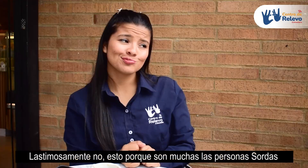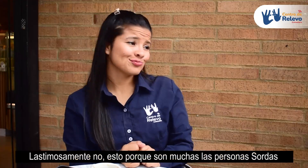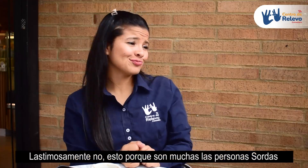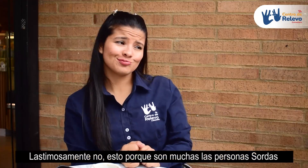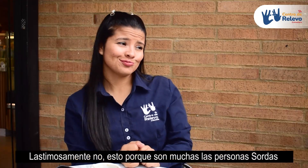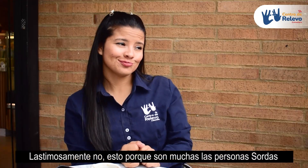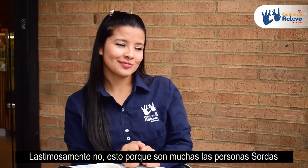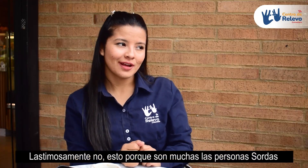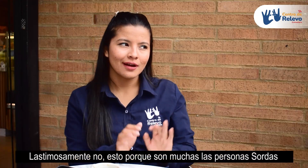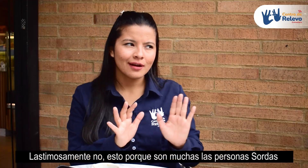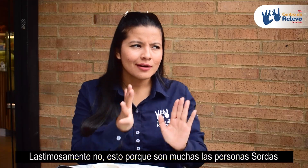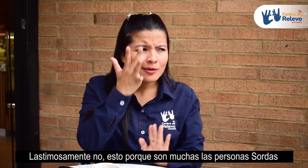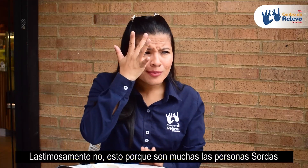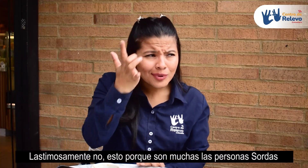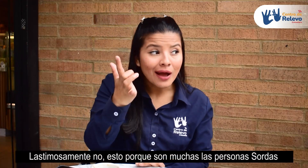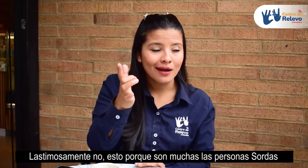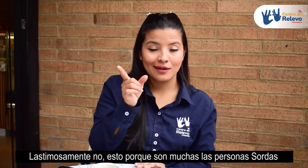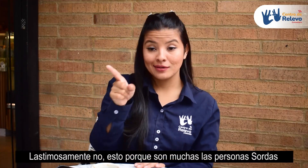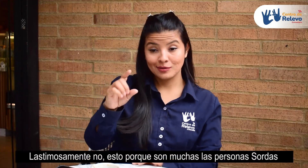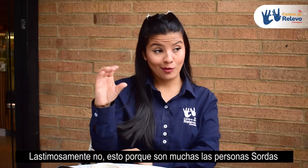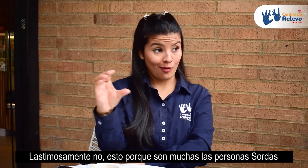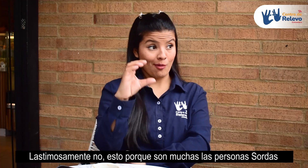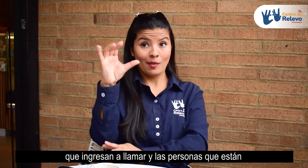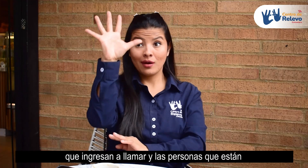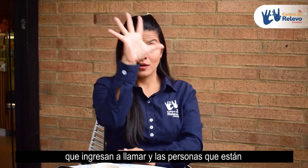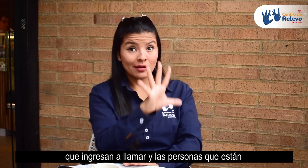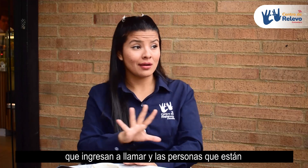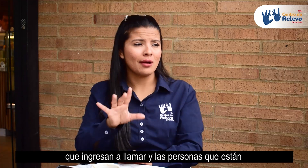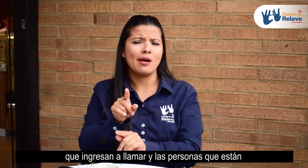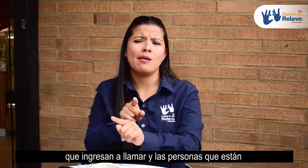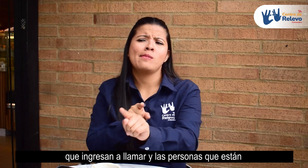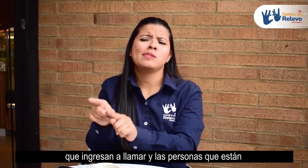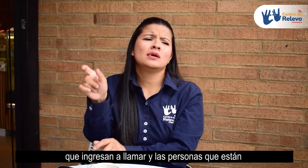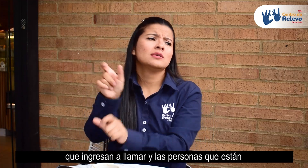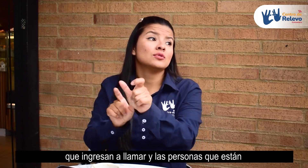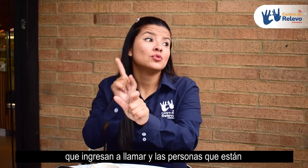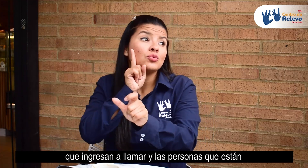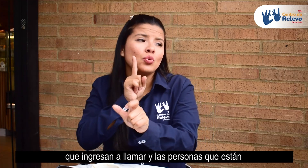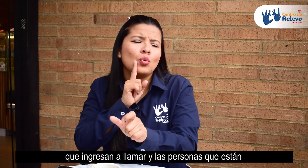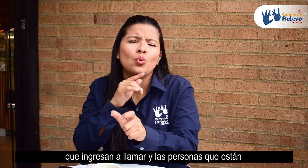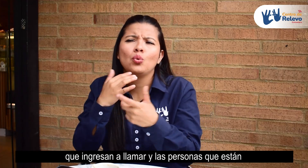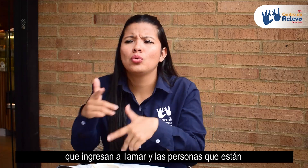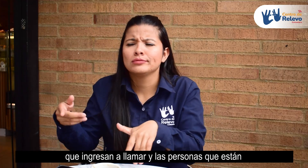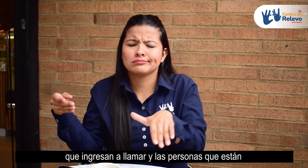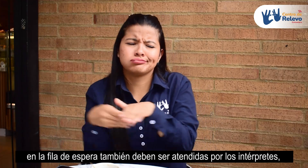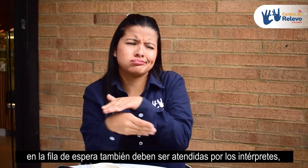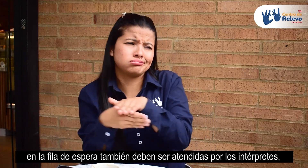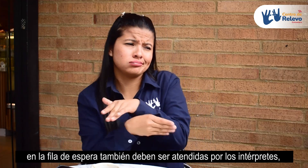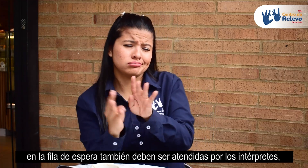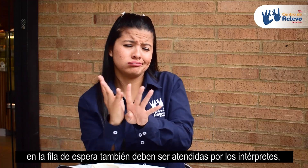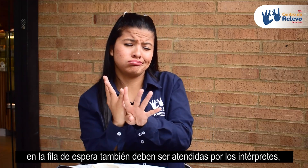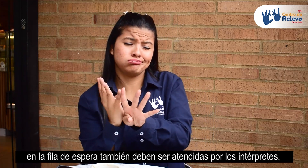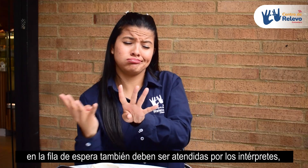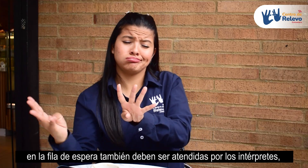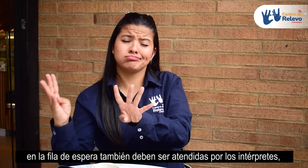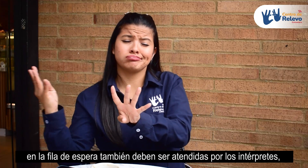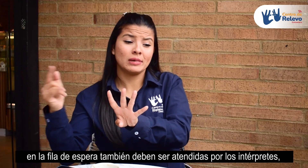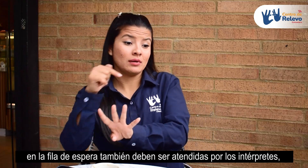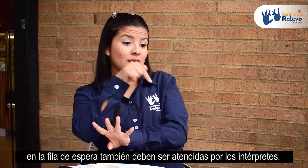Lastimosamente no, esto porque son muchas las personas sordas que ingresan a llamar y las personas que están en la fila de espera también deben ser